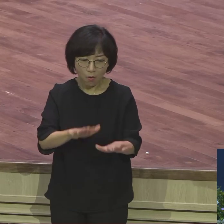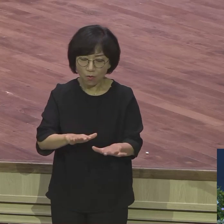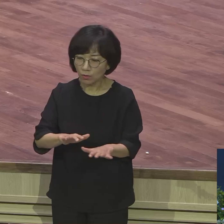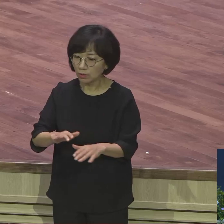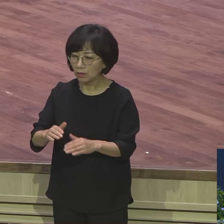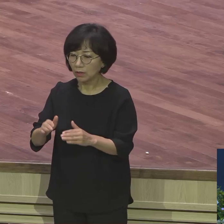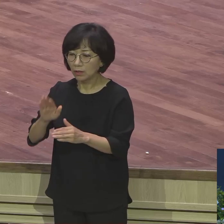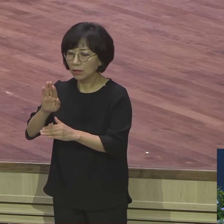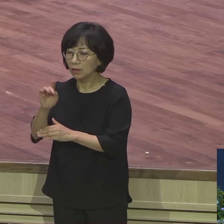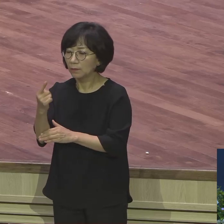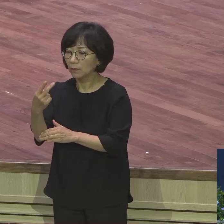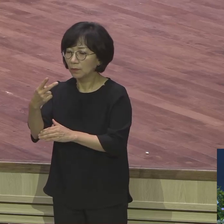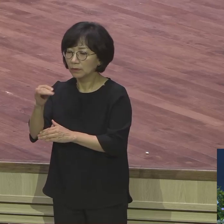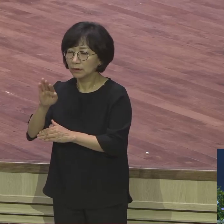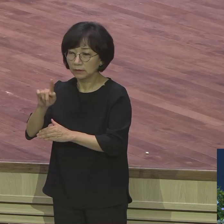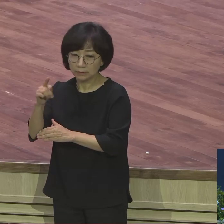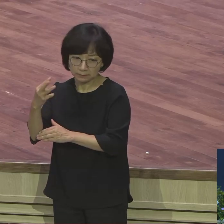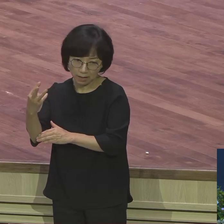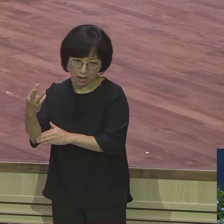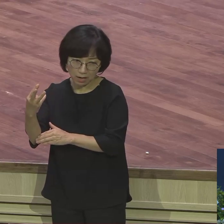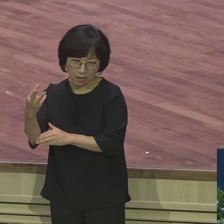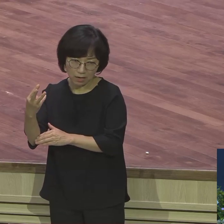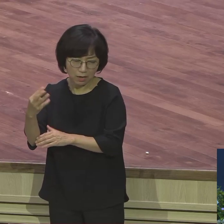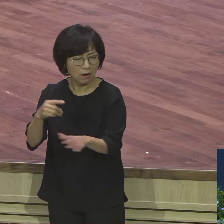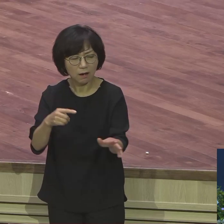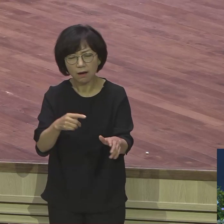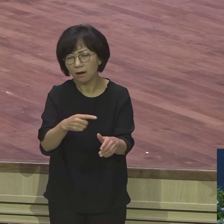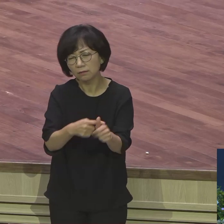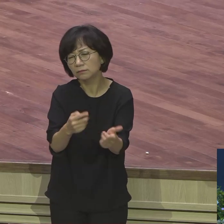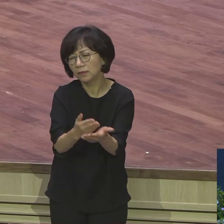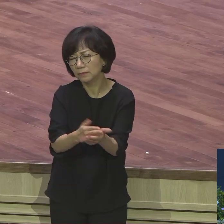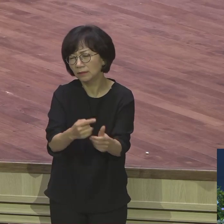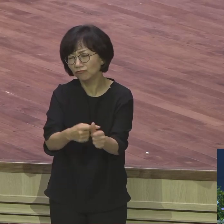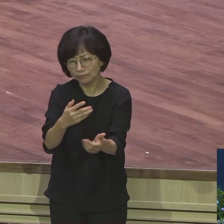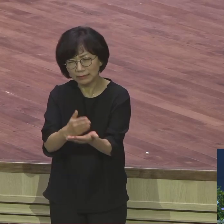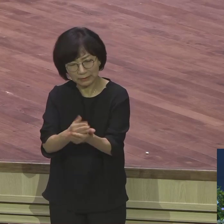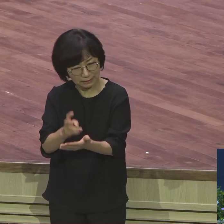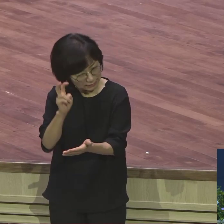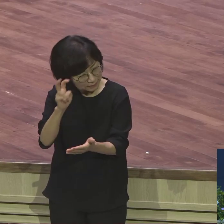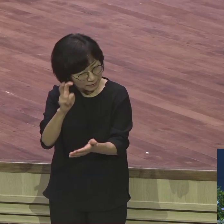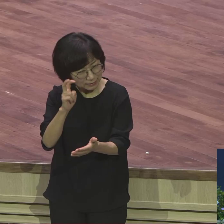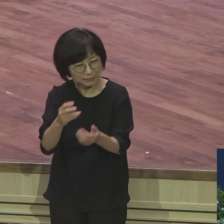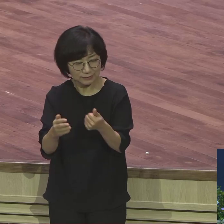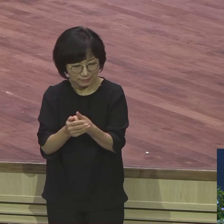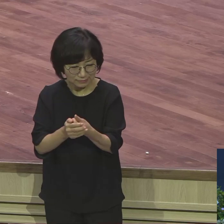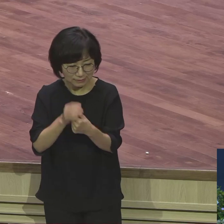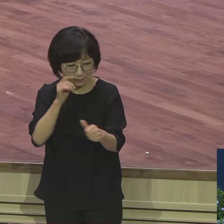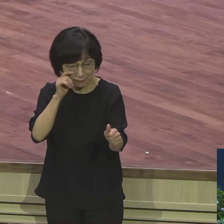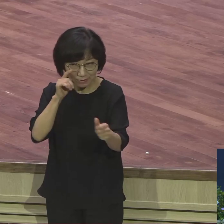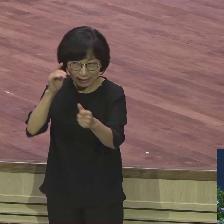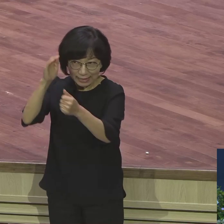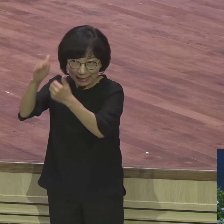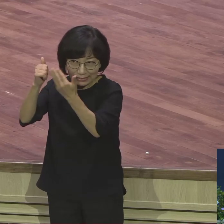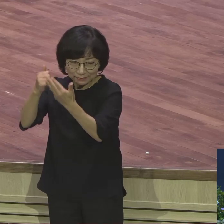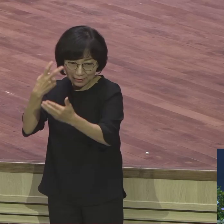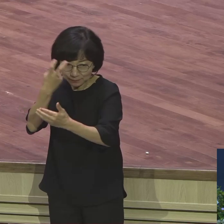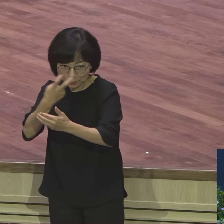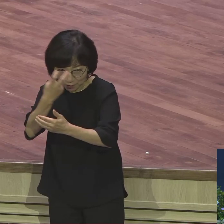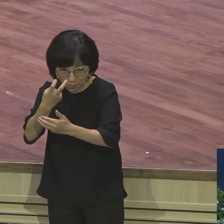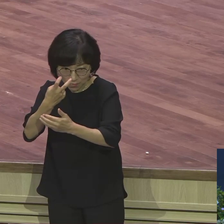신임이 어땠는지를 보여주는 것이고 궁극적으로는 하나님의 보호와 인도하심이